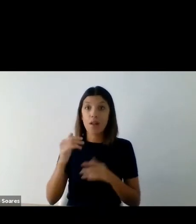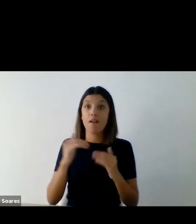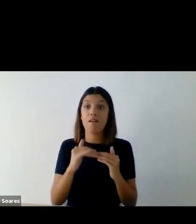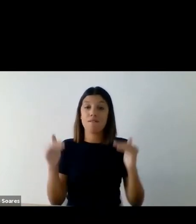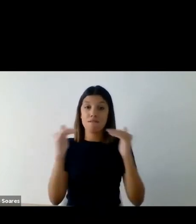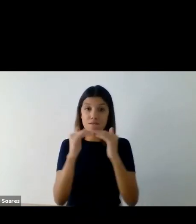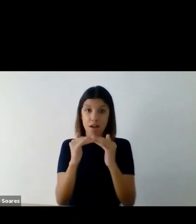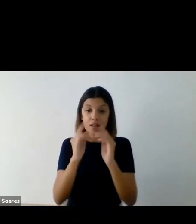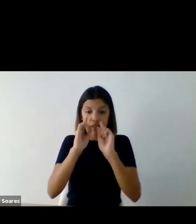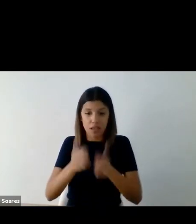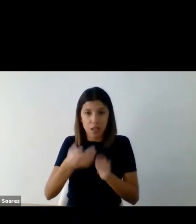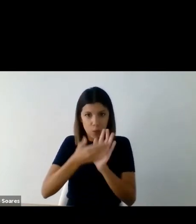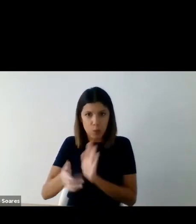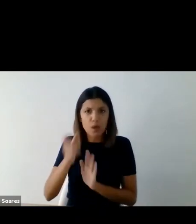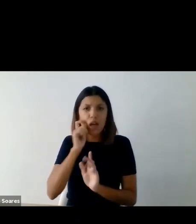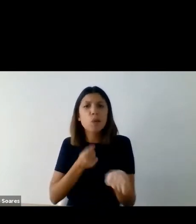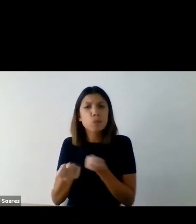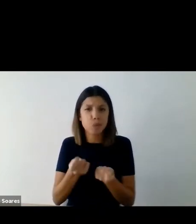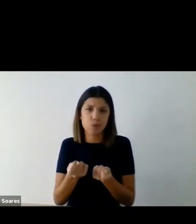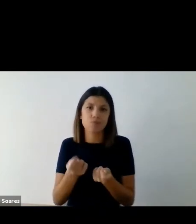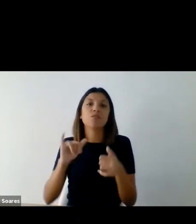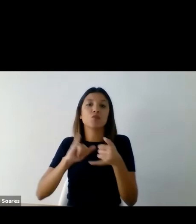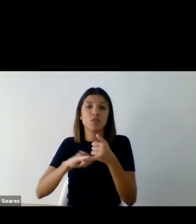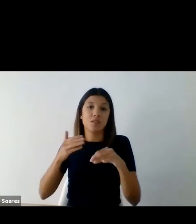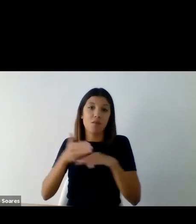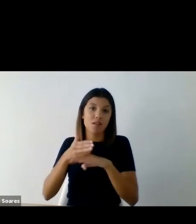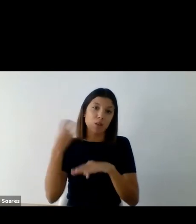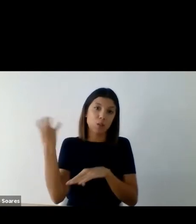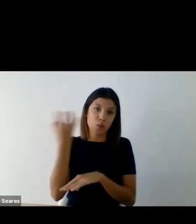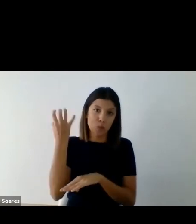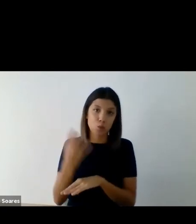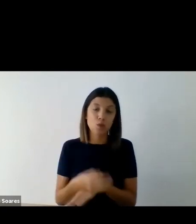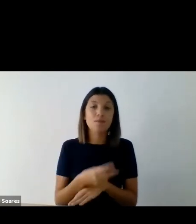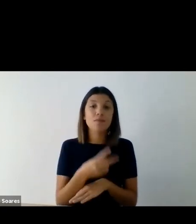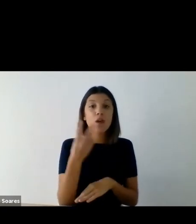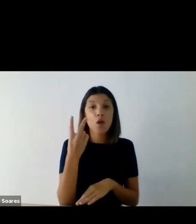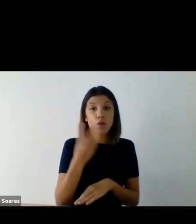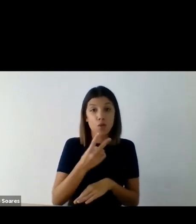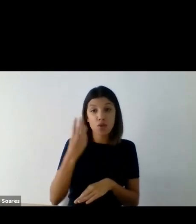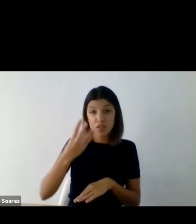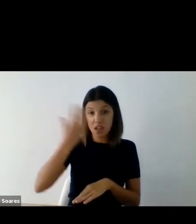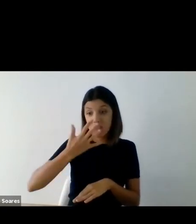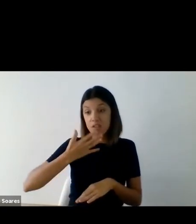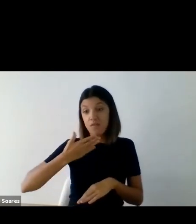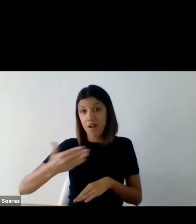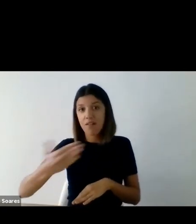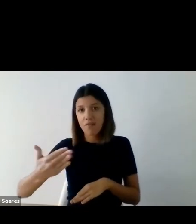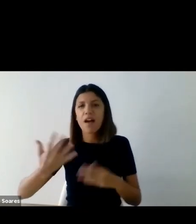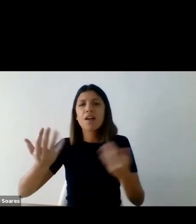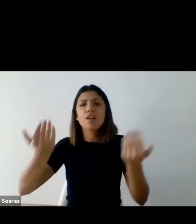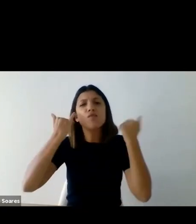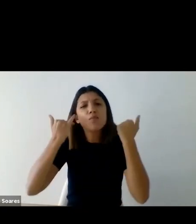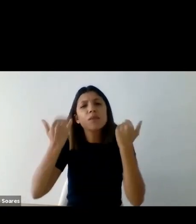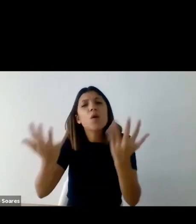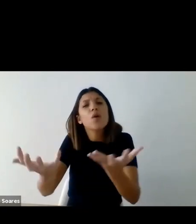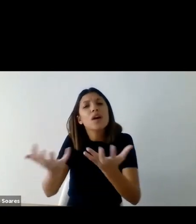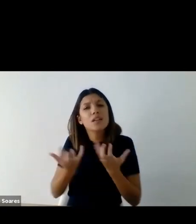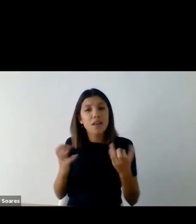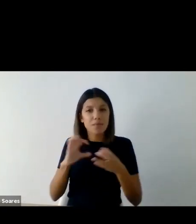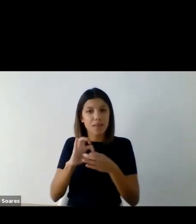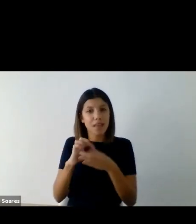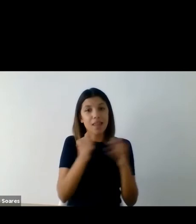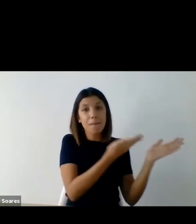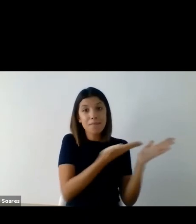é coordenada pela Acesso Cultura. Nos próximos dois, três dias, receberão informação sobre o evento de apresentação da rede,